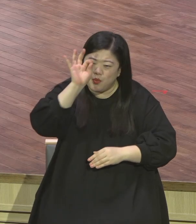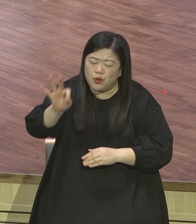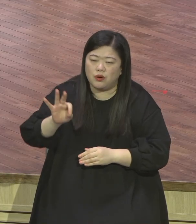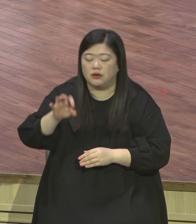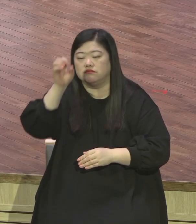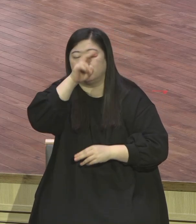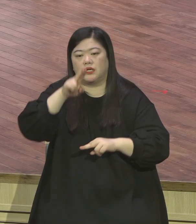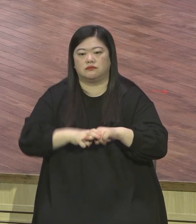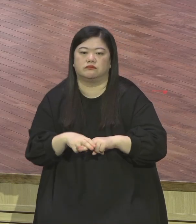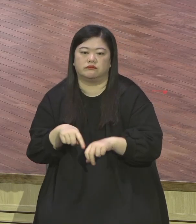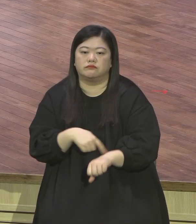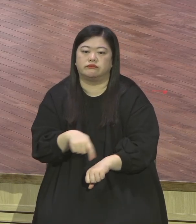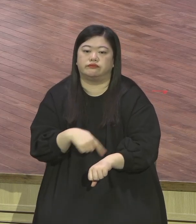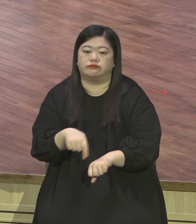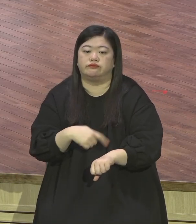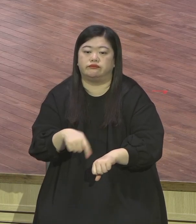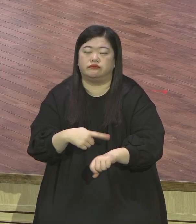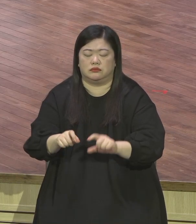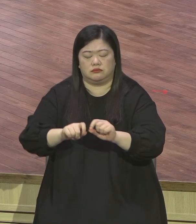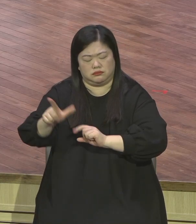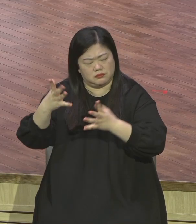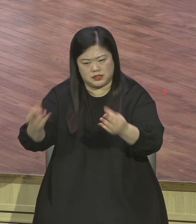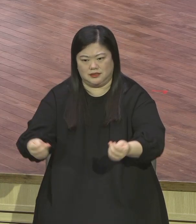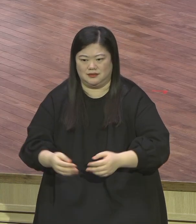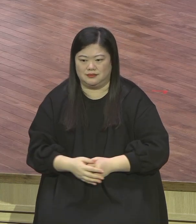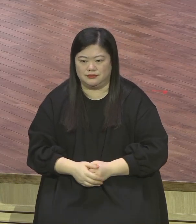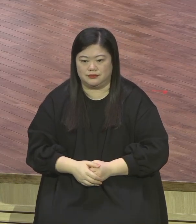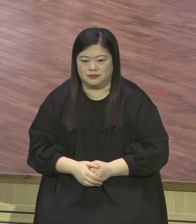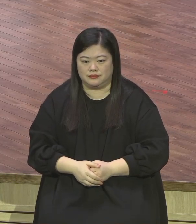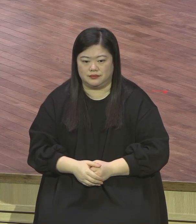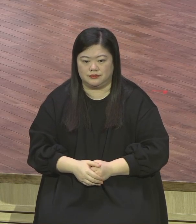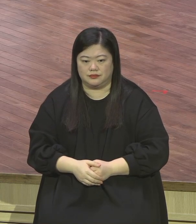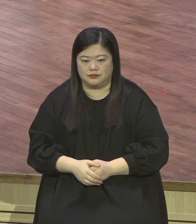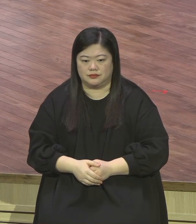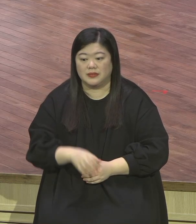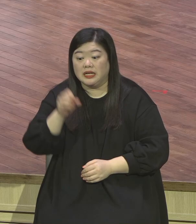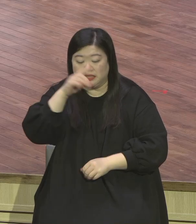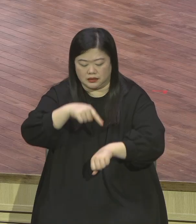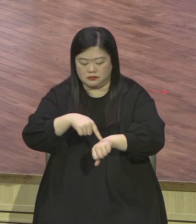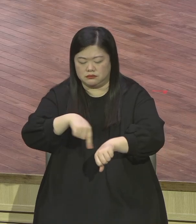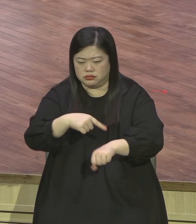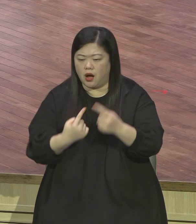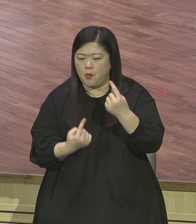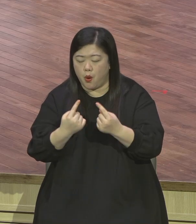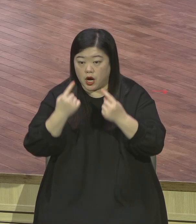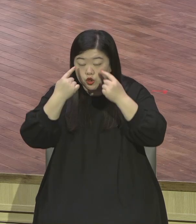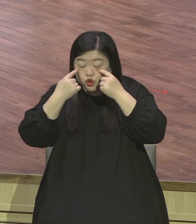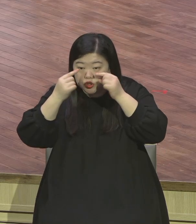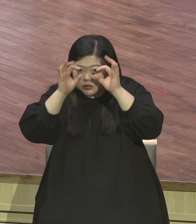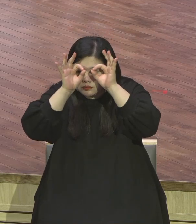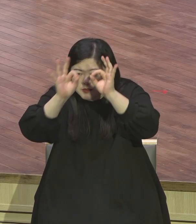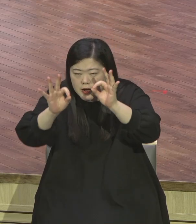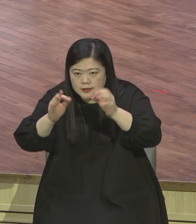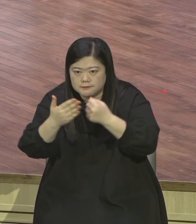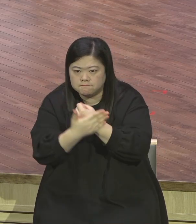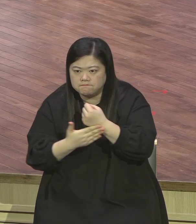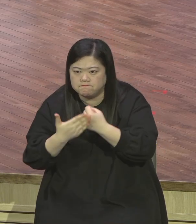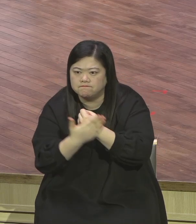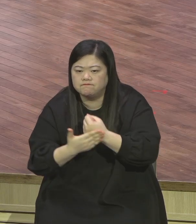예배 성공하시기 바랍니다 말씀을 들을 때 어떻게 해요 믿음의 입을 크게 열어야 돼요